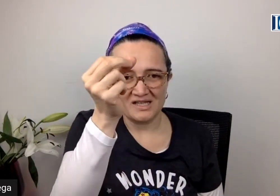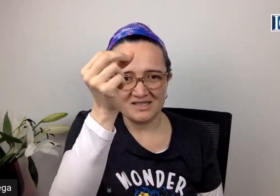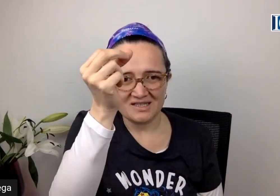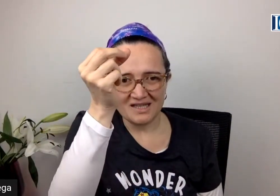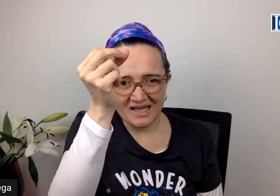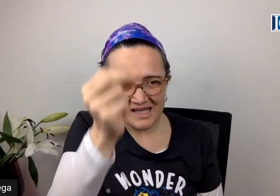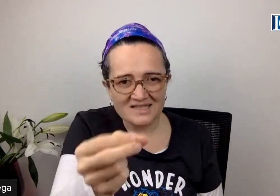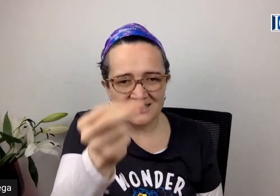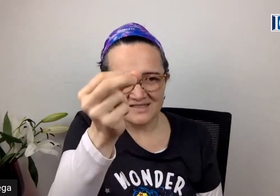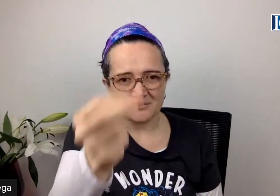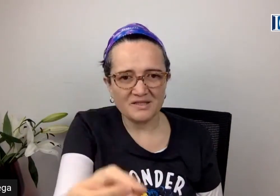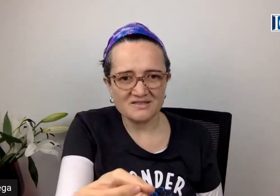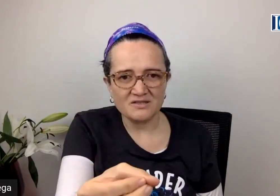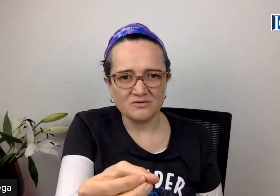eres y siempre has sido